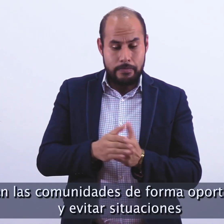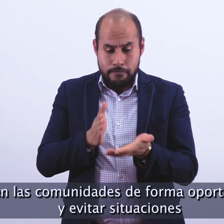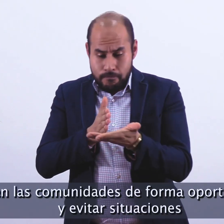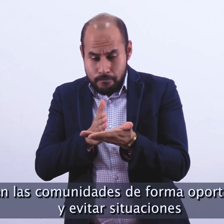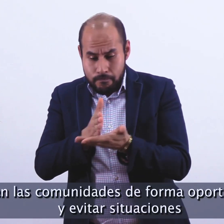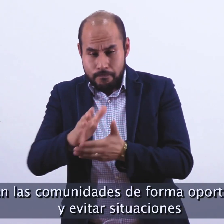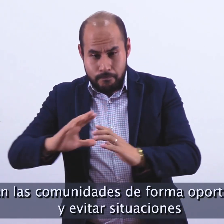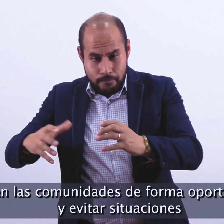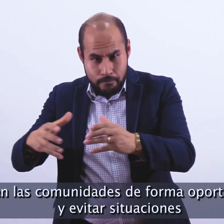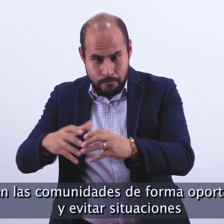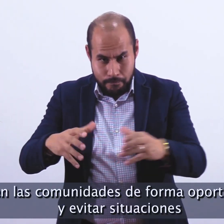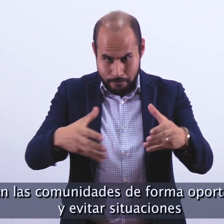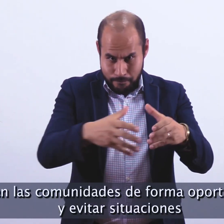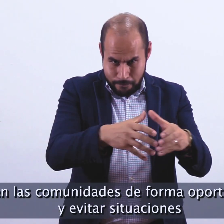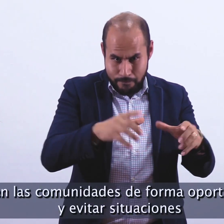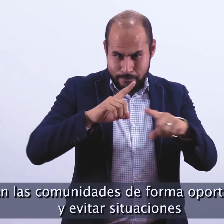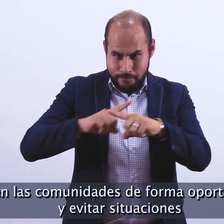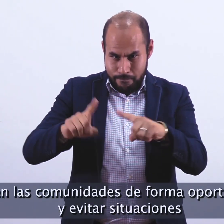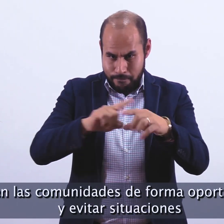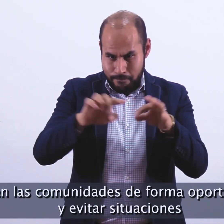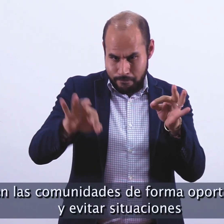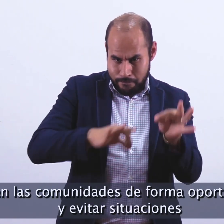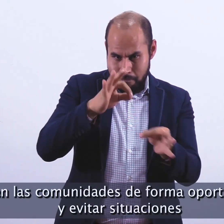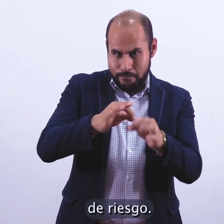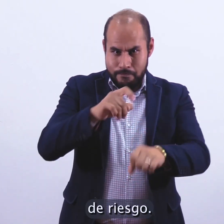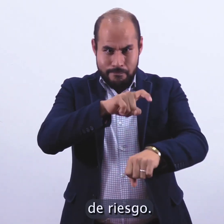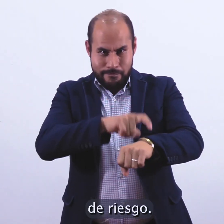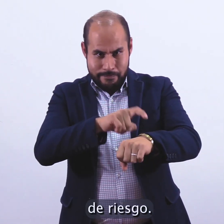comunidades de forma oportuna y evitar situaciones de riesgo.